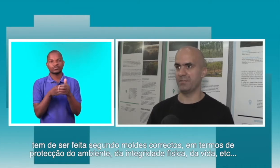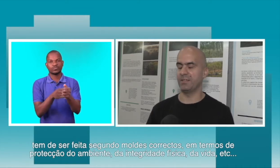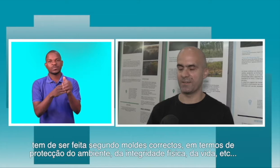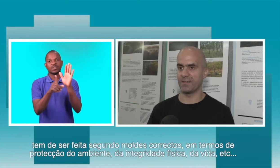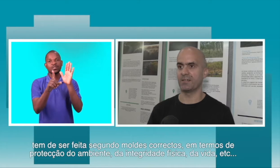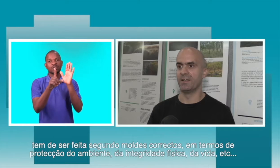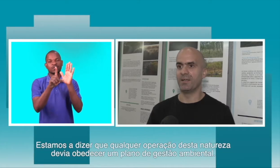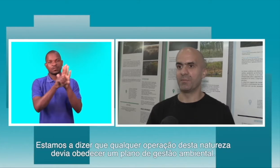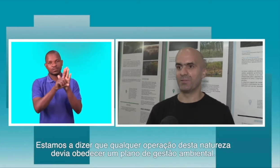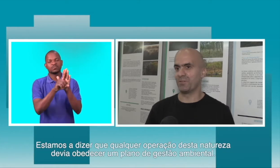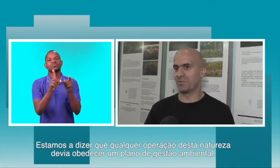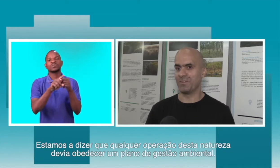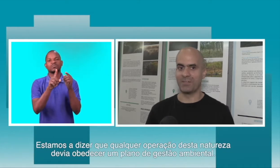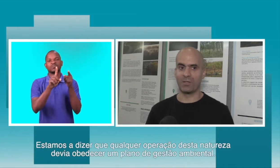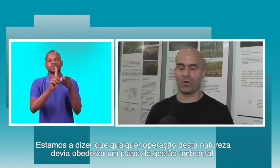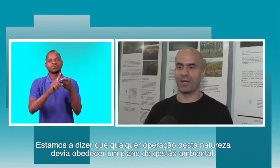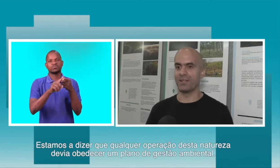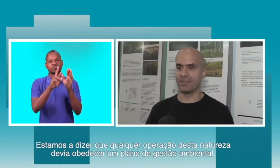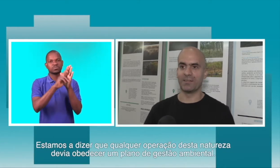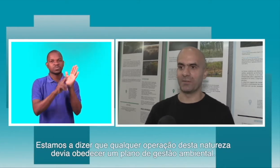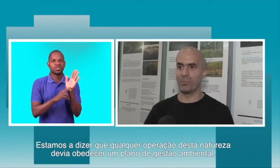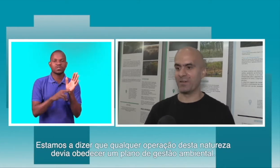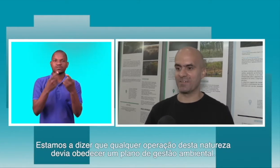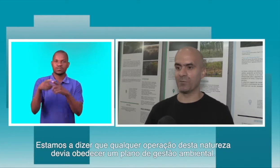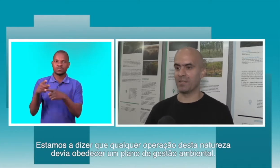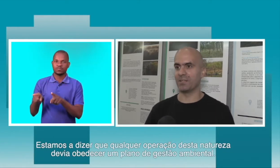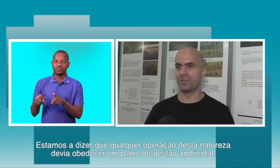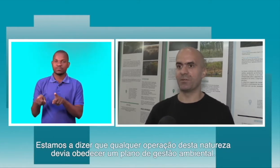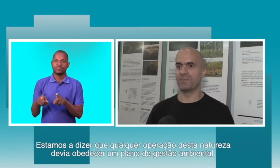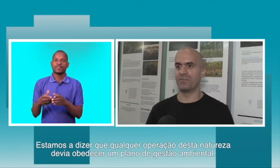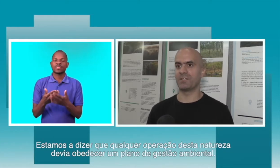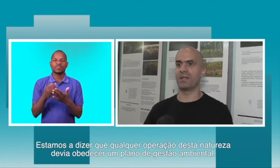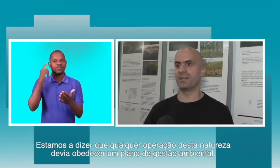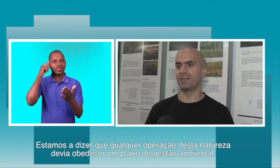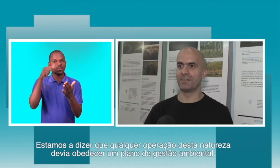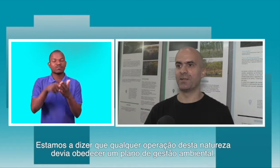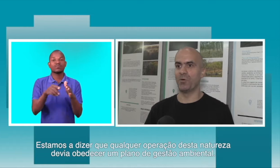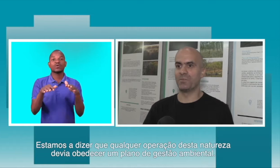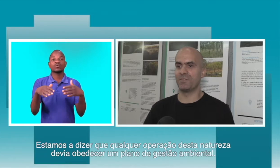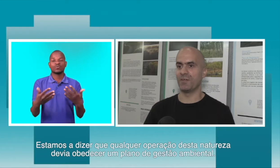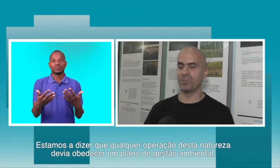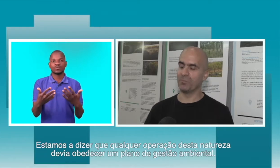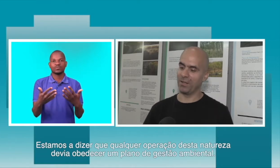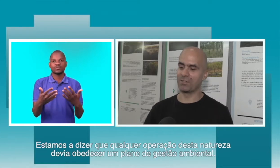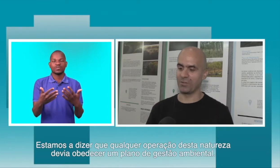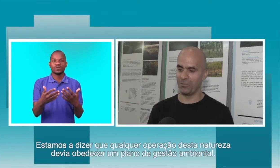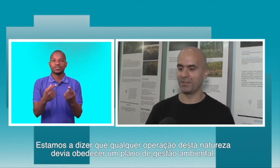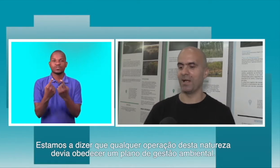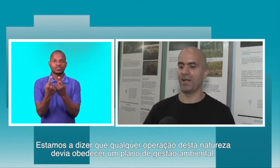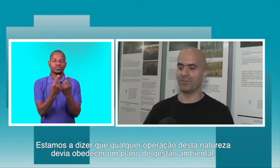vida, etc. Portanto, estamos a dizer que qualquer operação desta natureza deveria estar a obedecer a um plano de gestão ambiental.